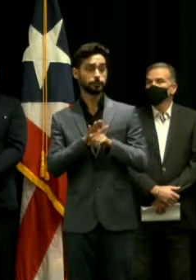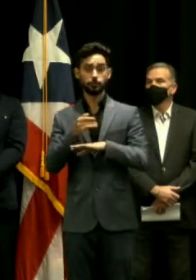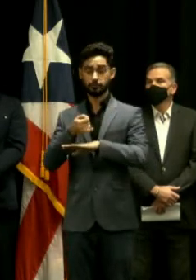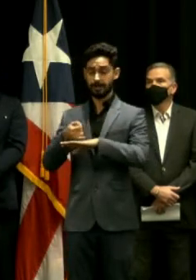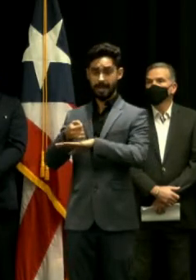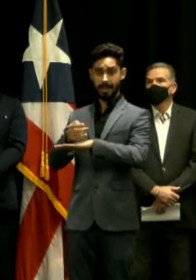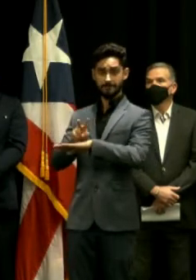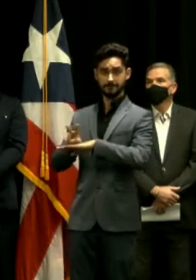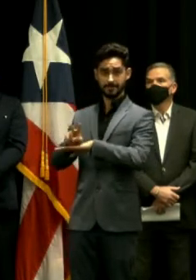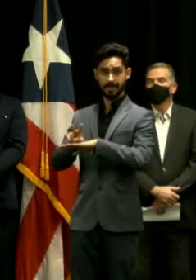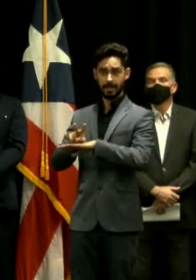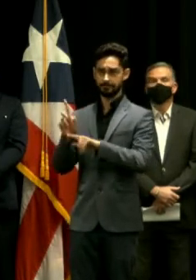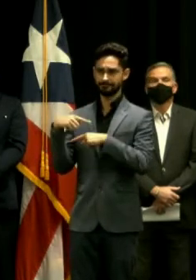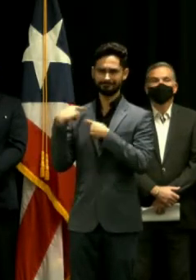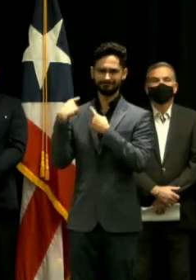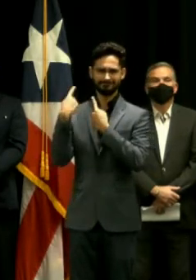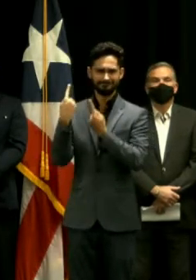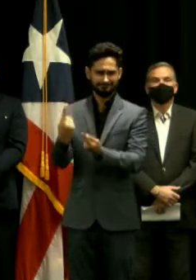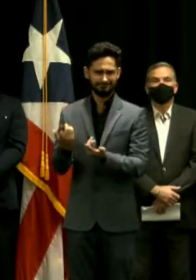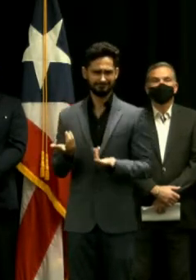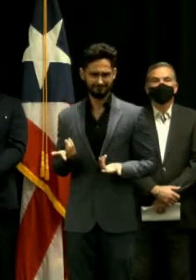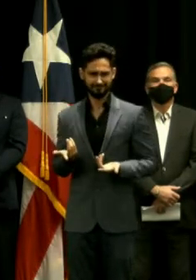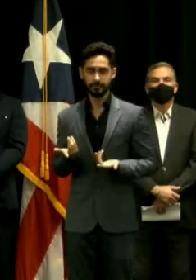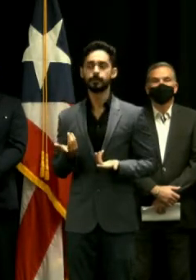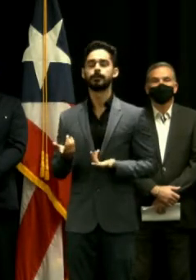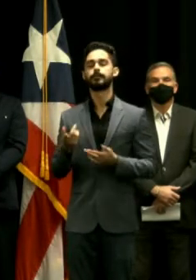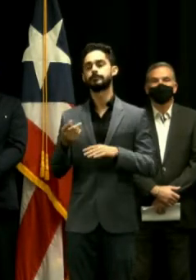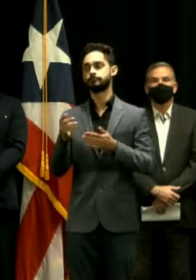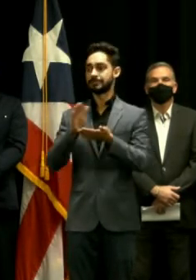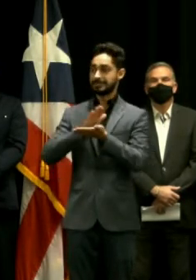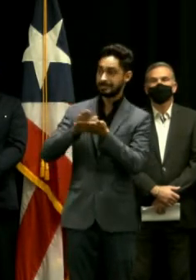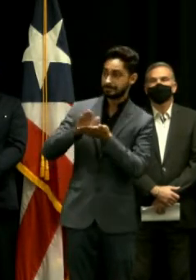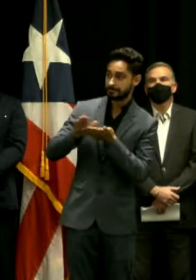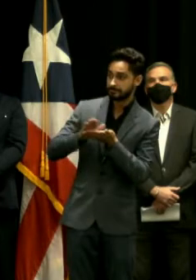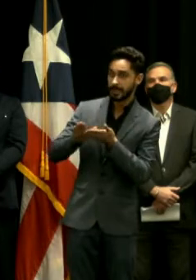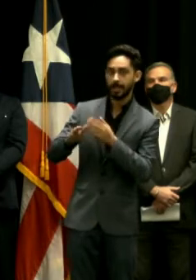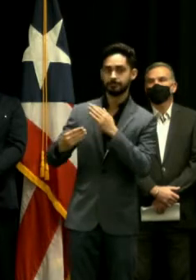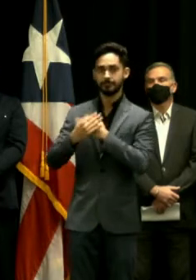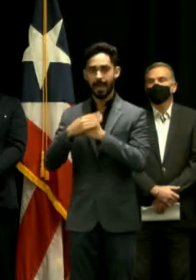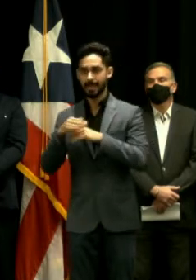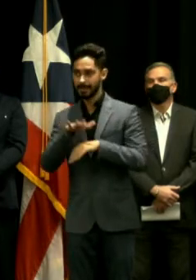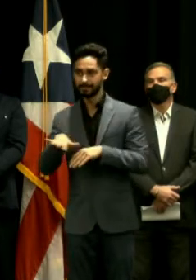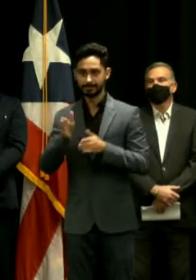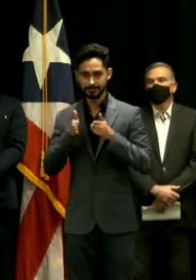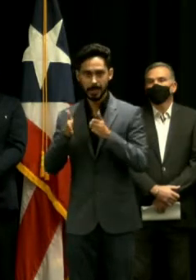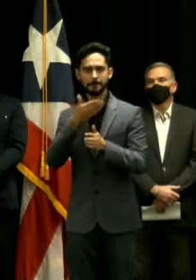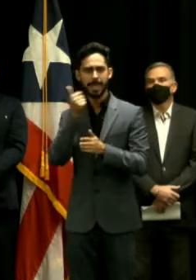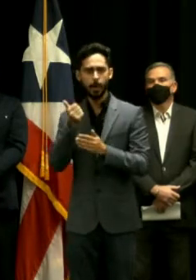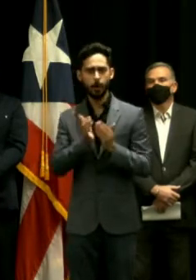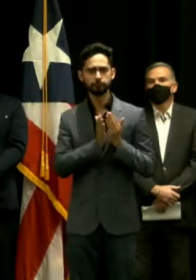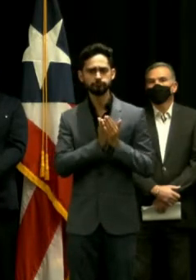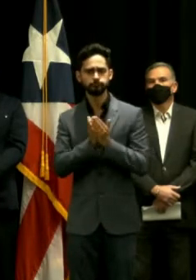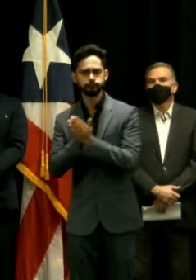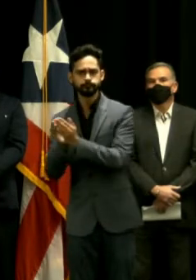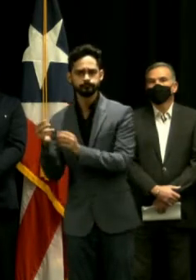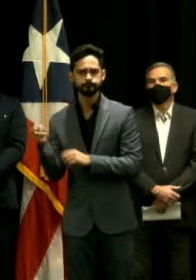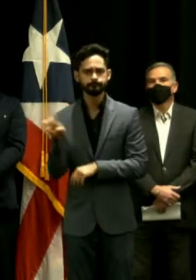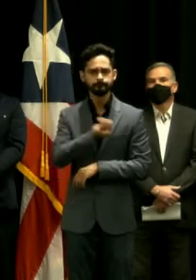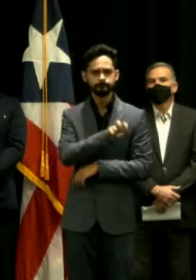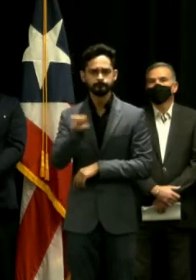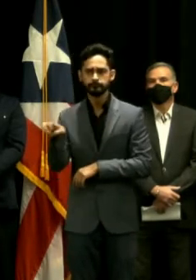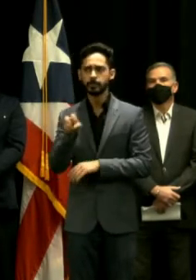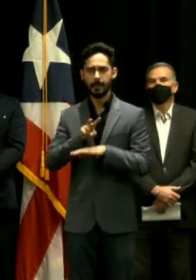años abogando por la limpieza de los terrenos en Vieques, por mejores servicios de transportación para los viequenses